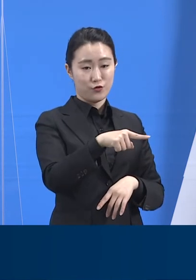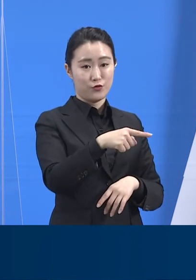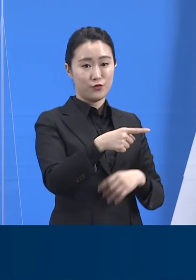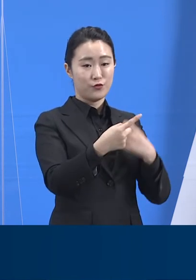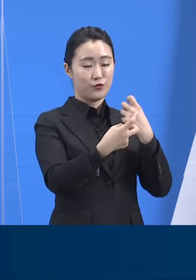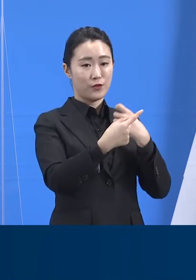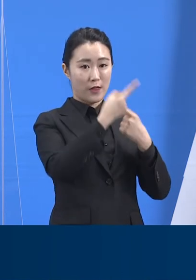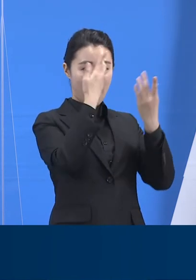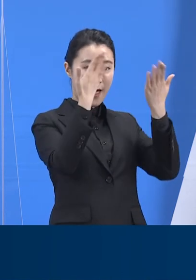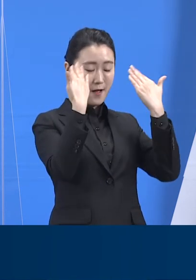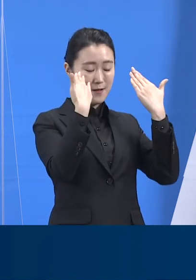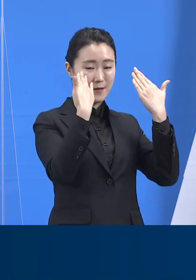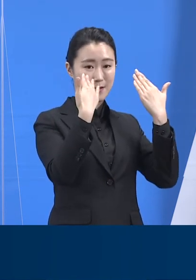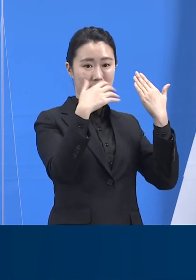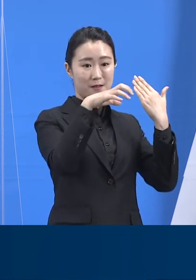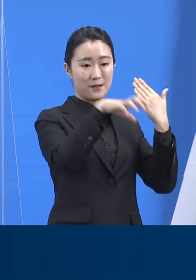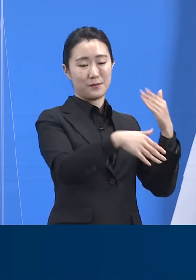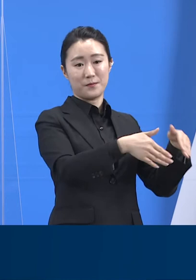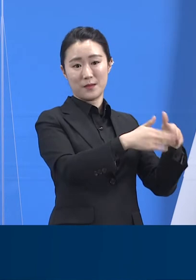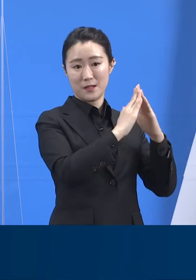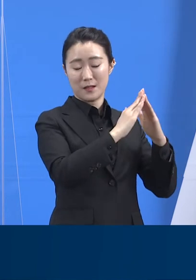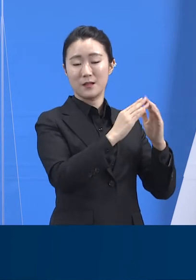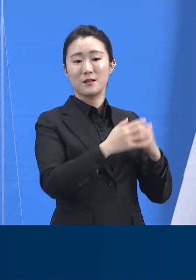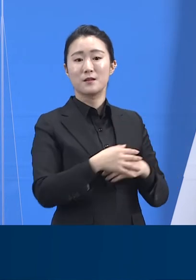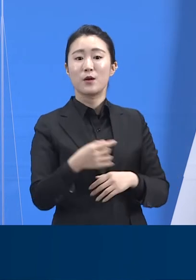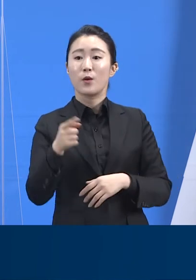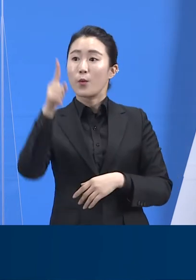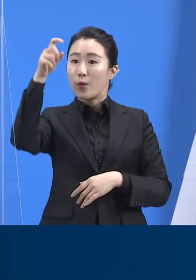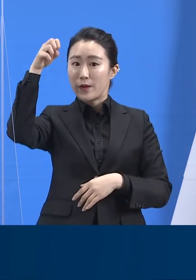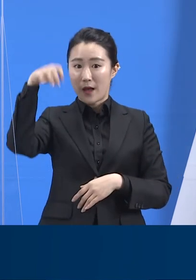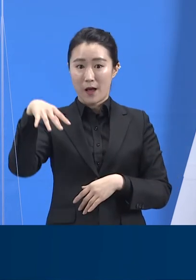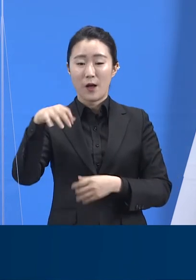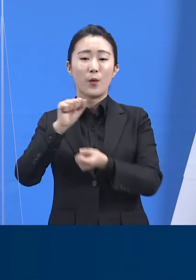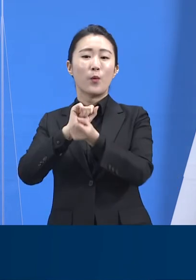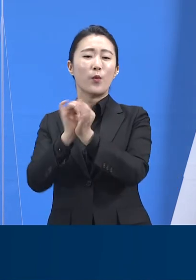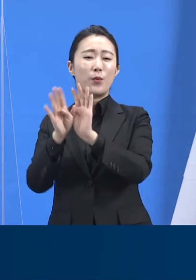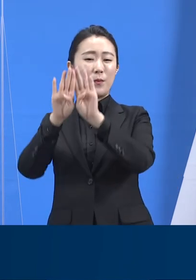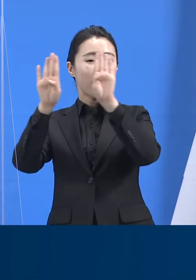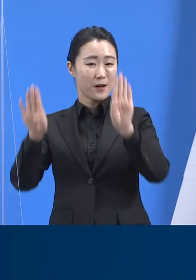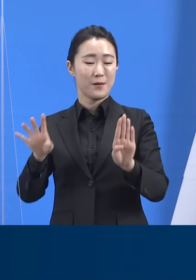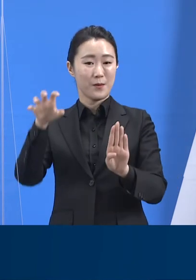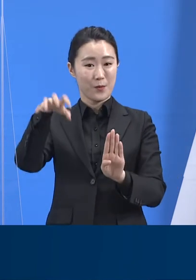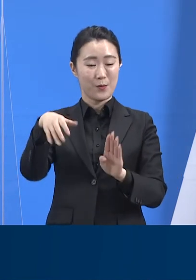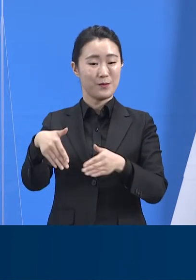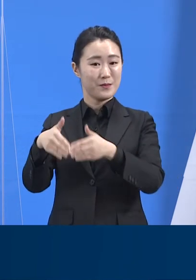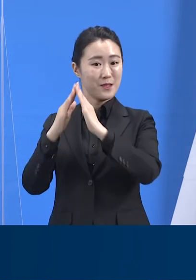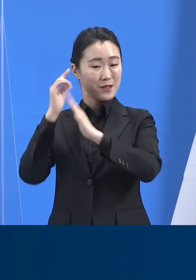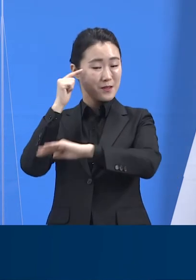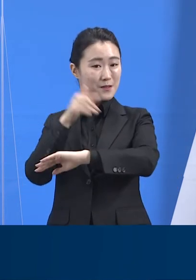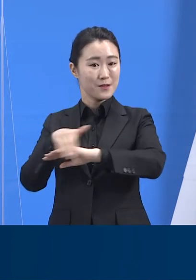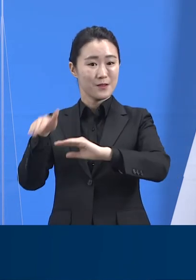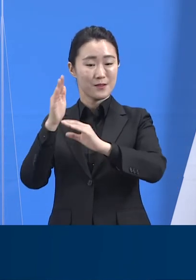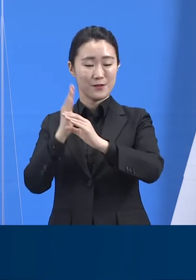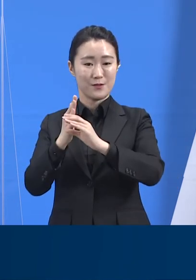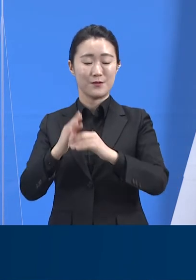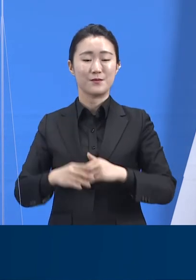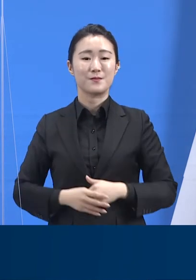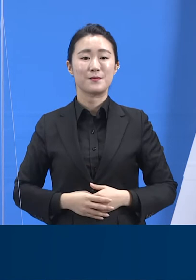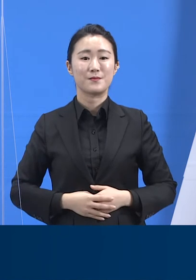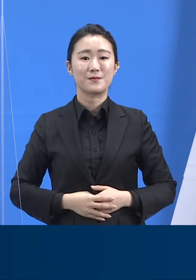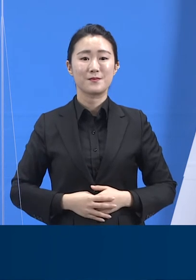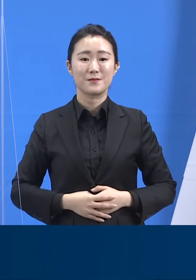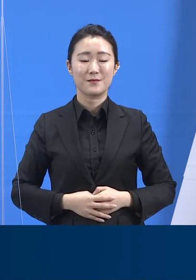고향꽃방람회 전시관에 설치되며, 국민건강보험공단 일산병원이 협력의료기관으로 지정되었습니다.